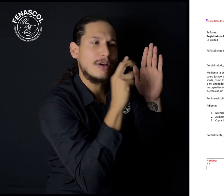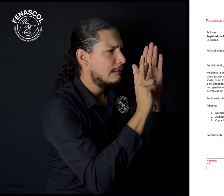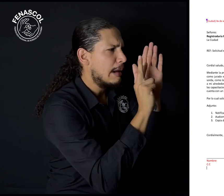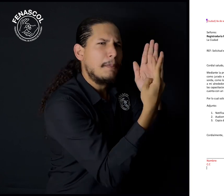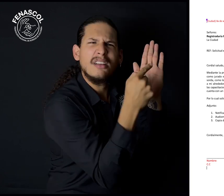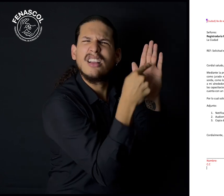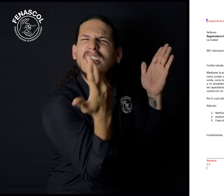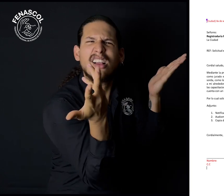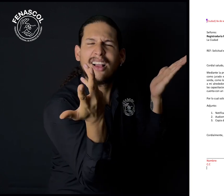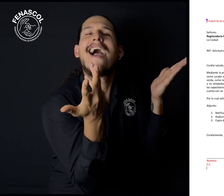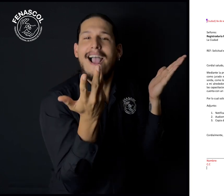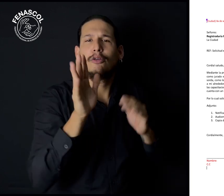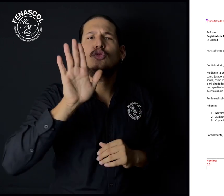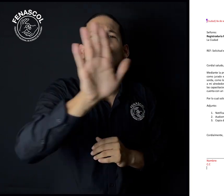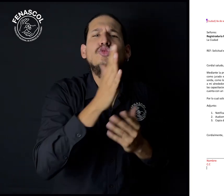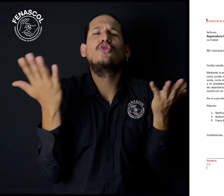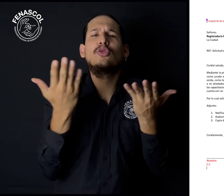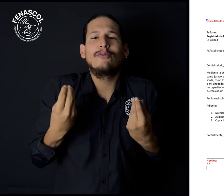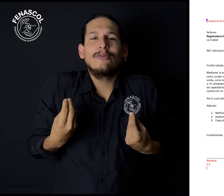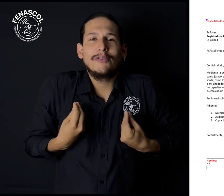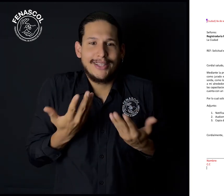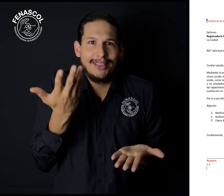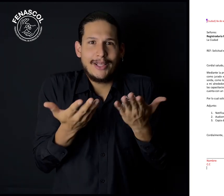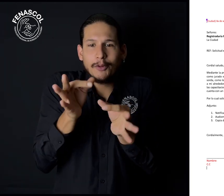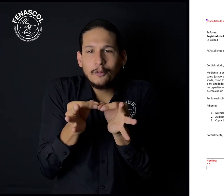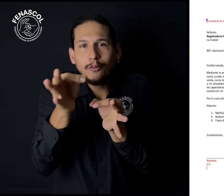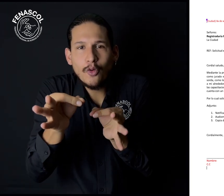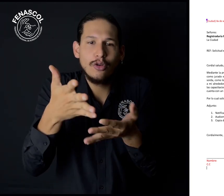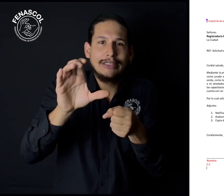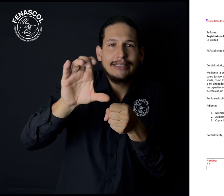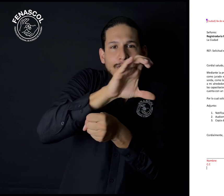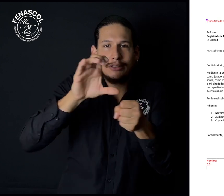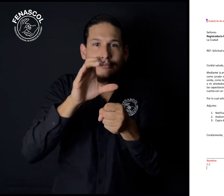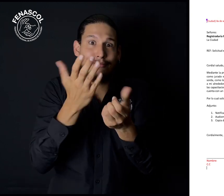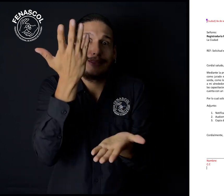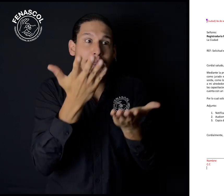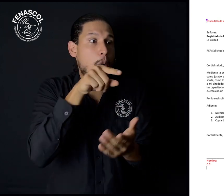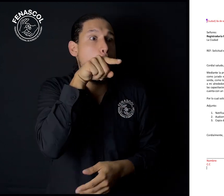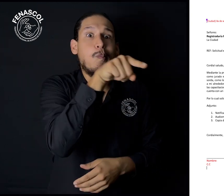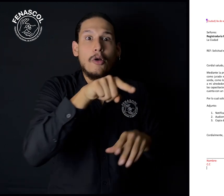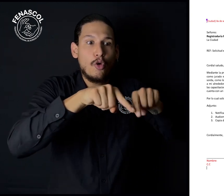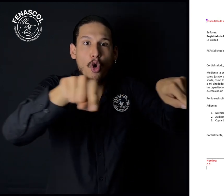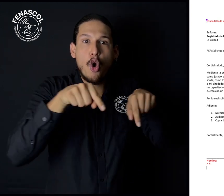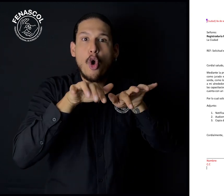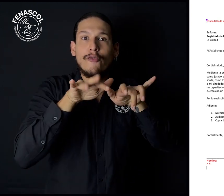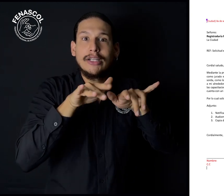Lo que está en color rojo nos indica que deben escribir la ciudad o municipio en donde se encuentra la registraduría